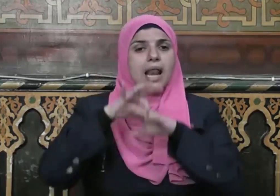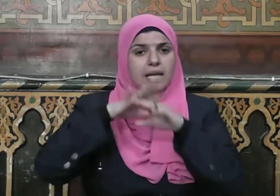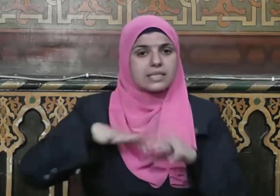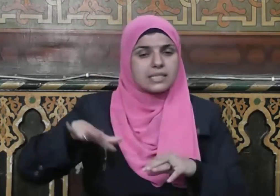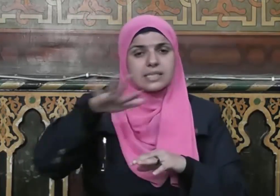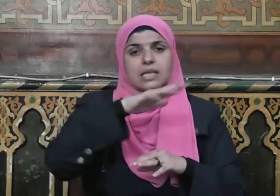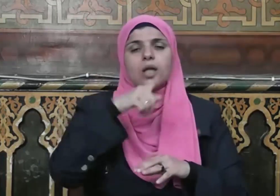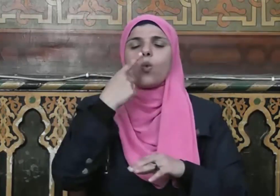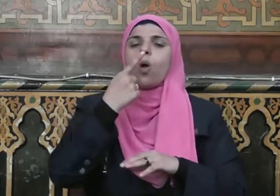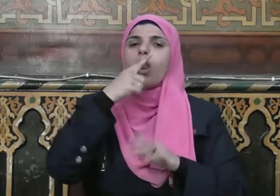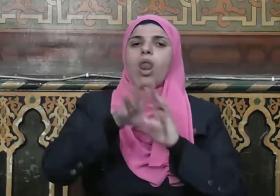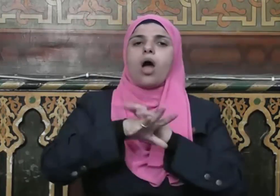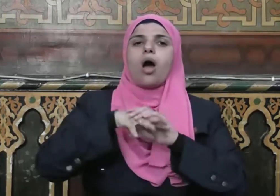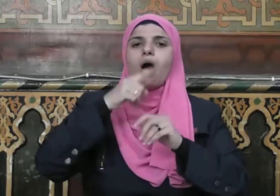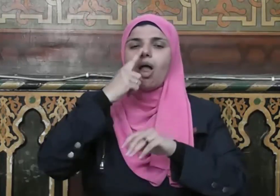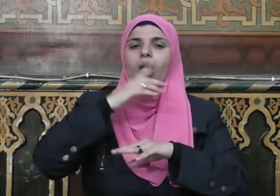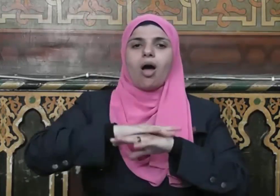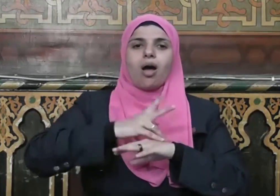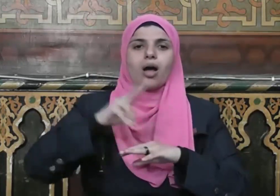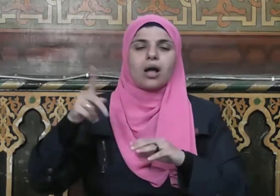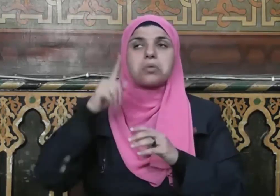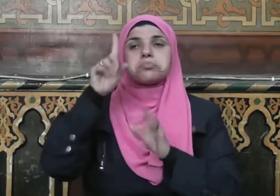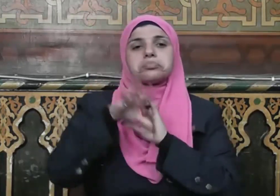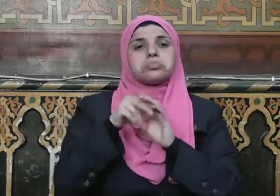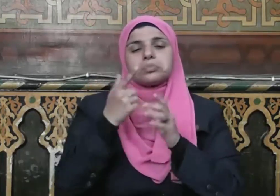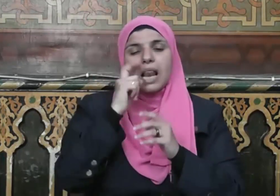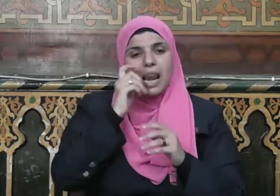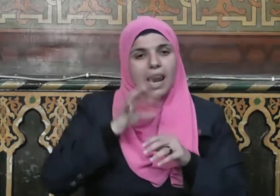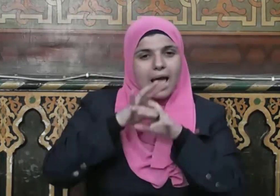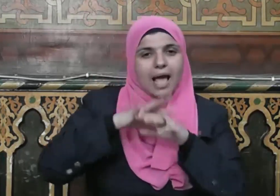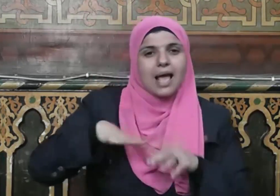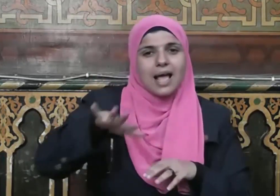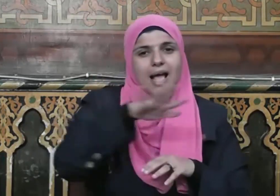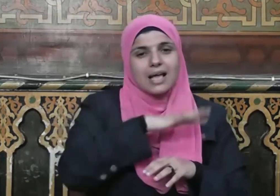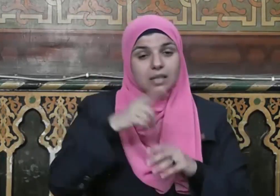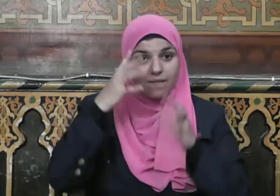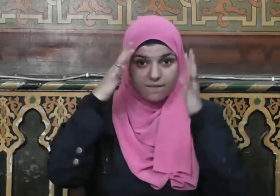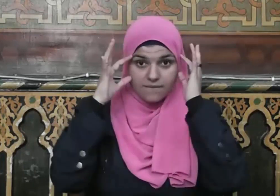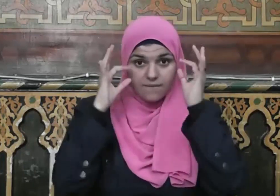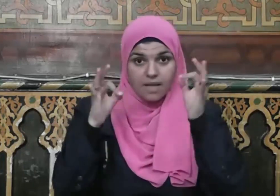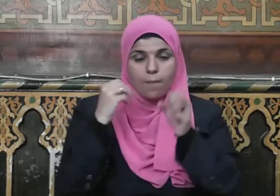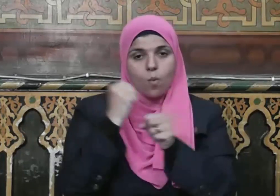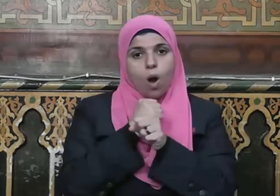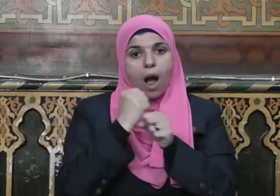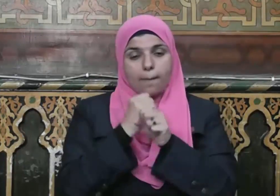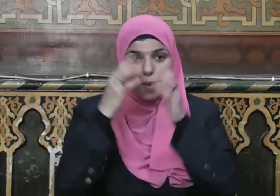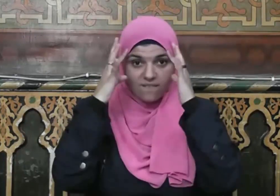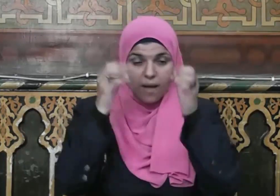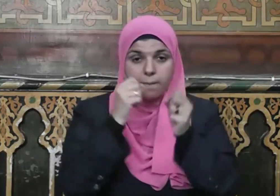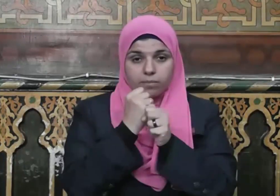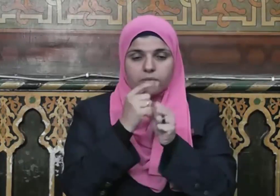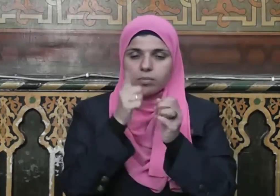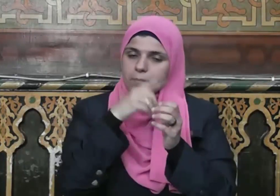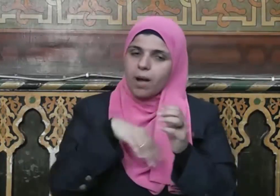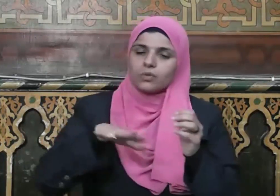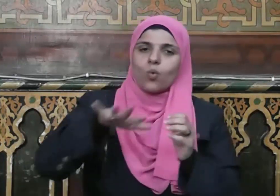الإنسانية والخلقية التي إن تدبرها الناس وعقلوها وعاملوا بما فيها